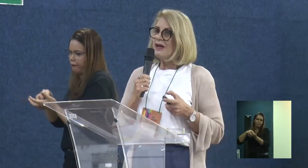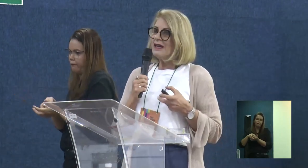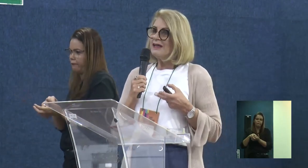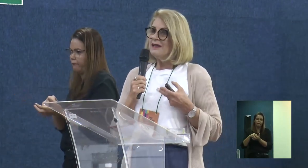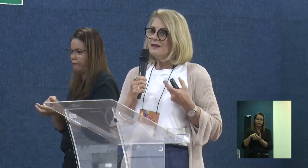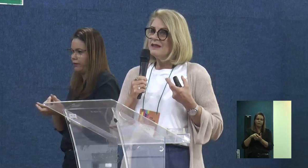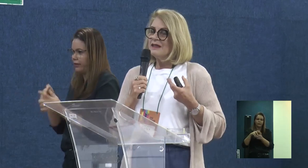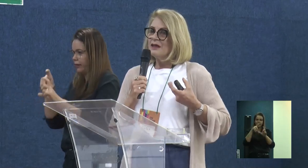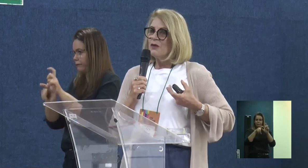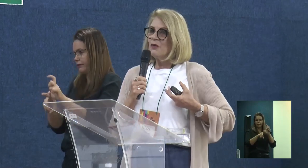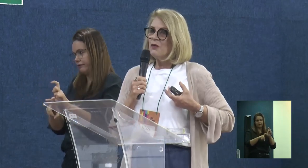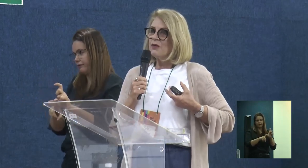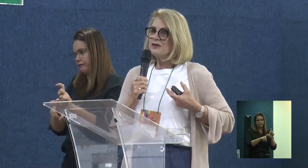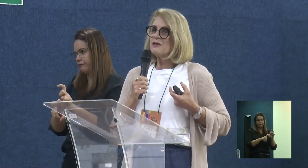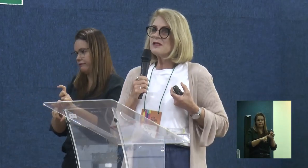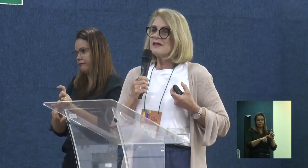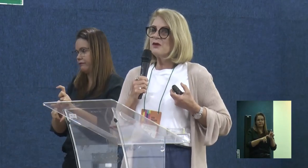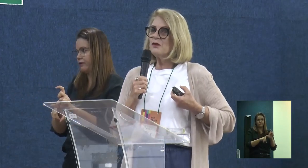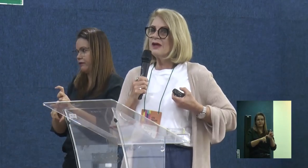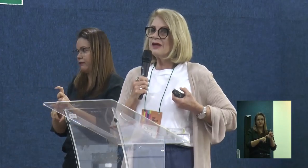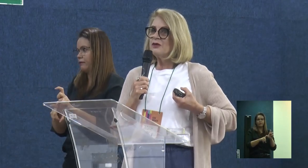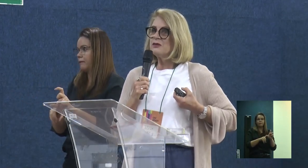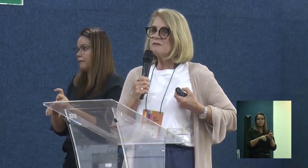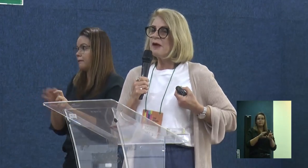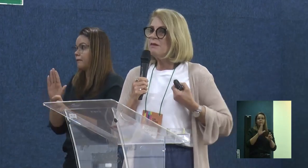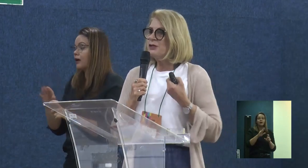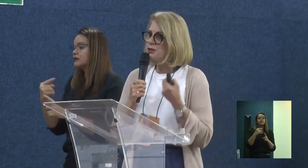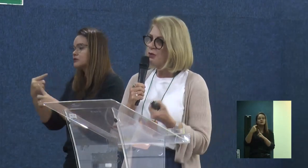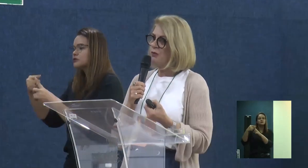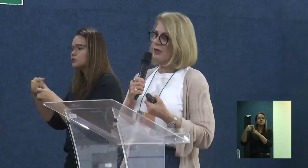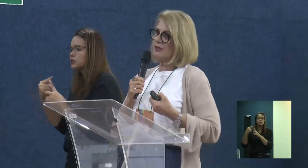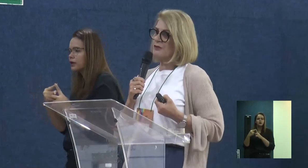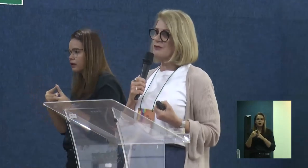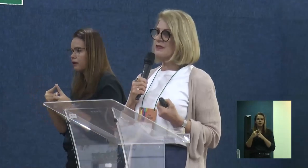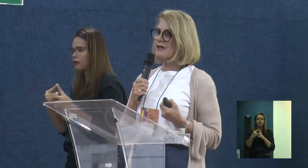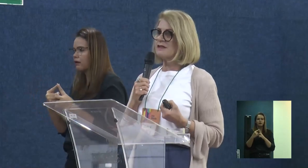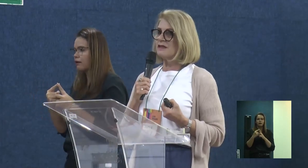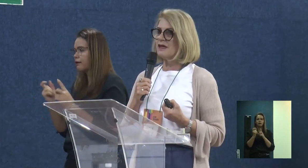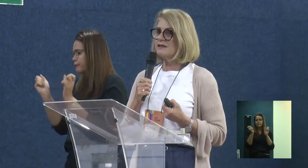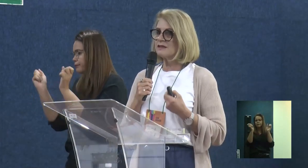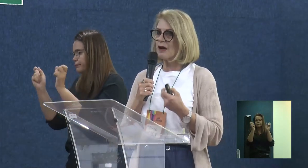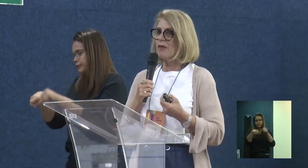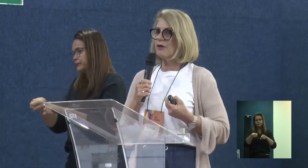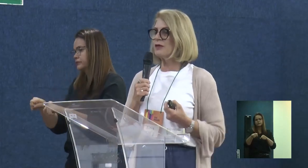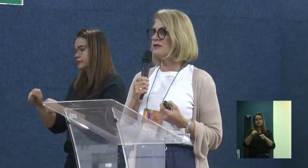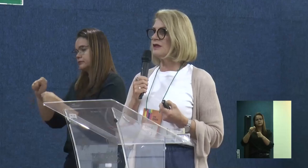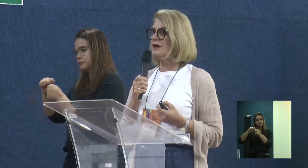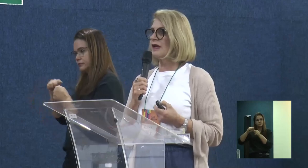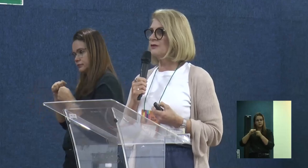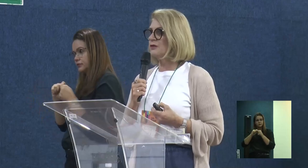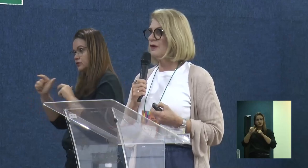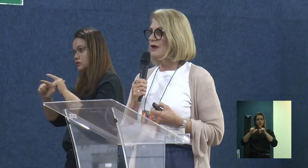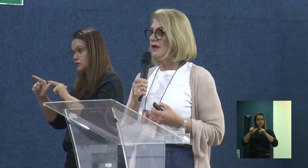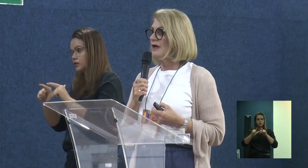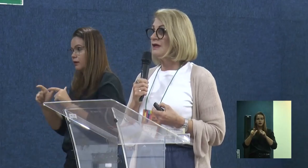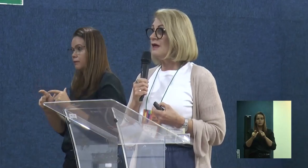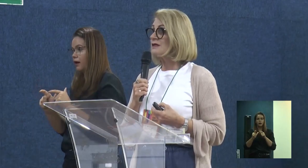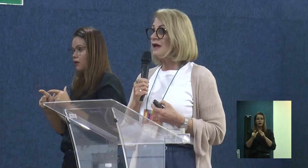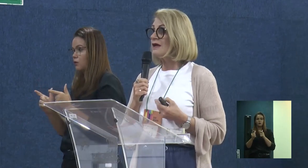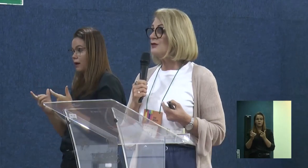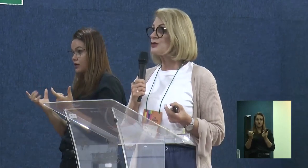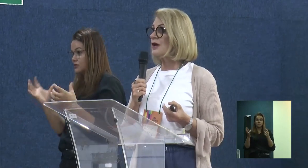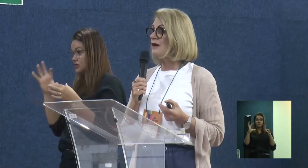o que que, digamos assim, o que que nos permitiu que a gente fizesse esse trabalho mais integrado?